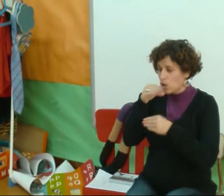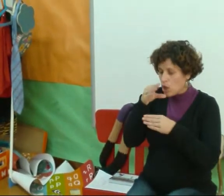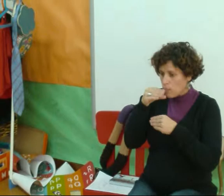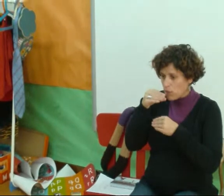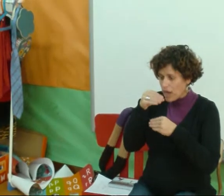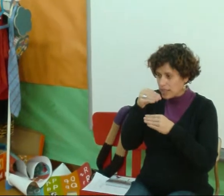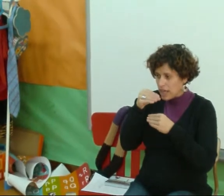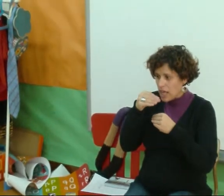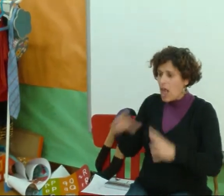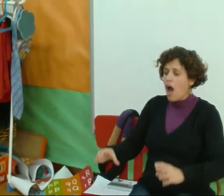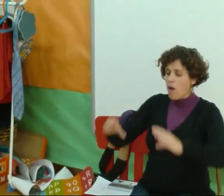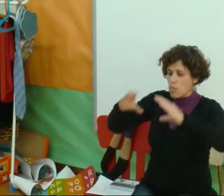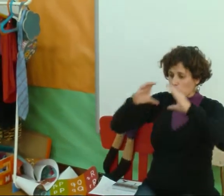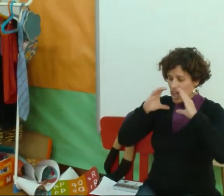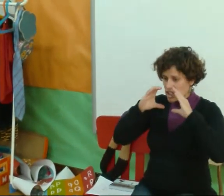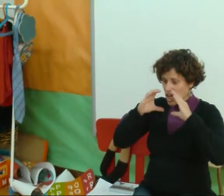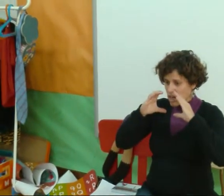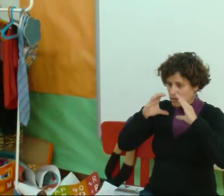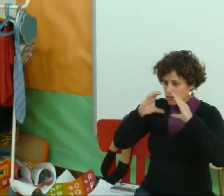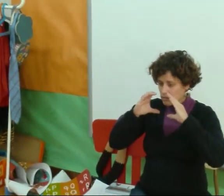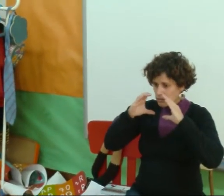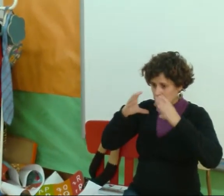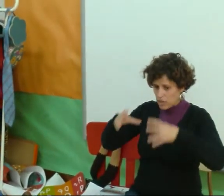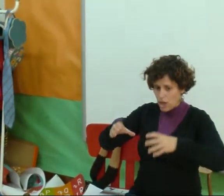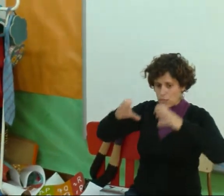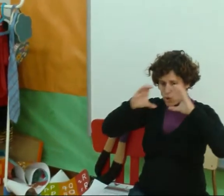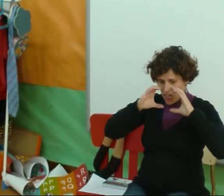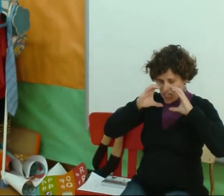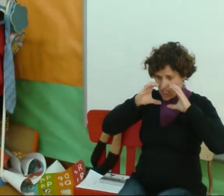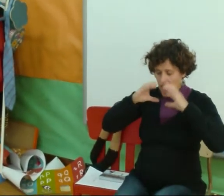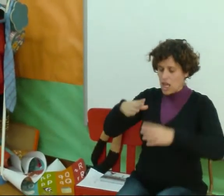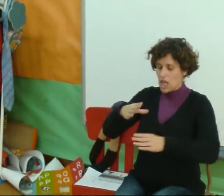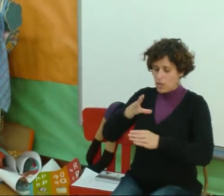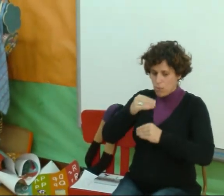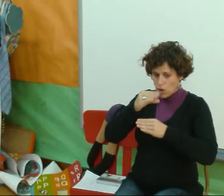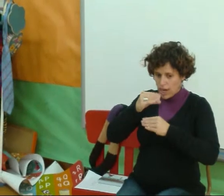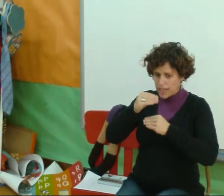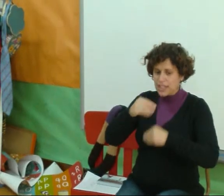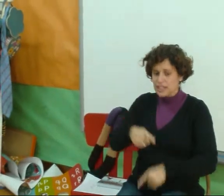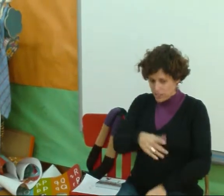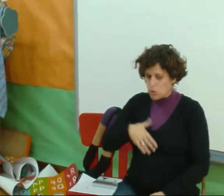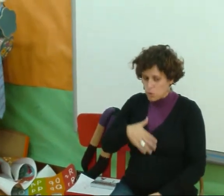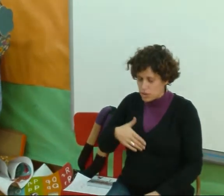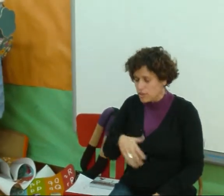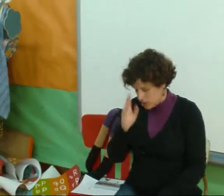Bocata Hamburguesa Hamburguesa Bocata A ti te gusta Sí